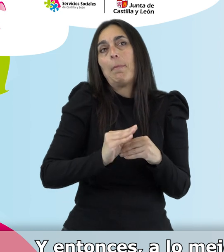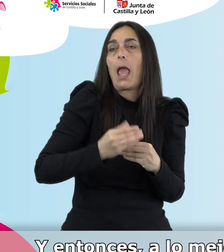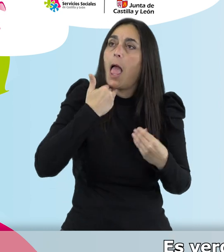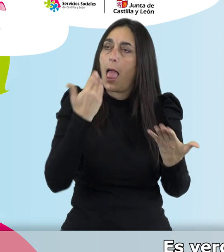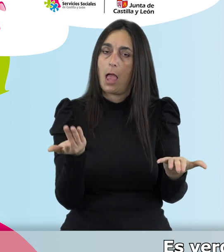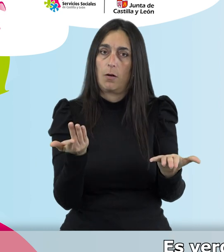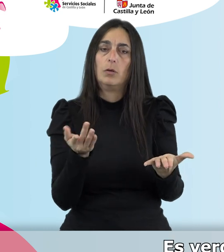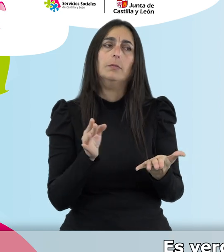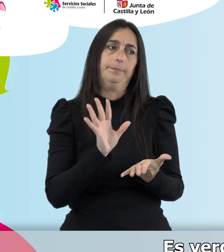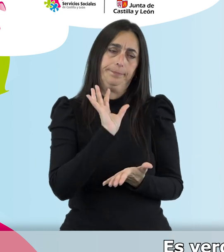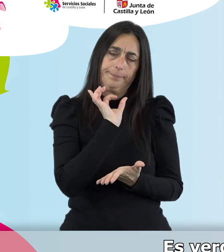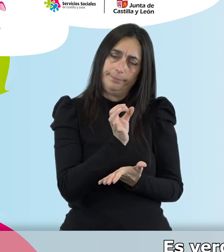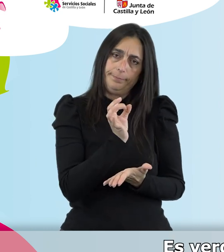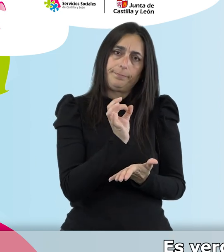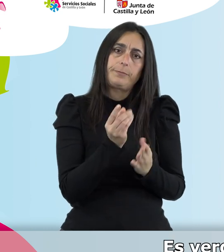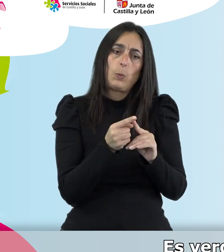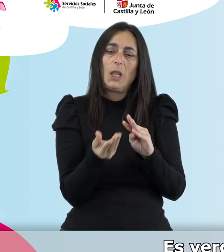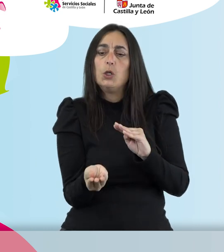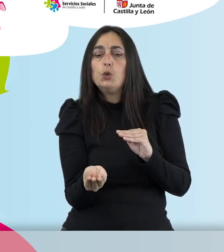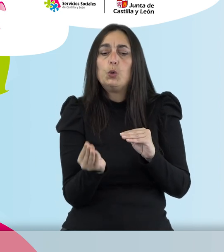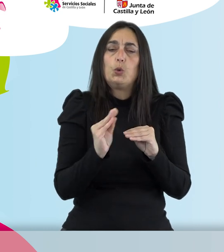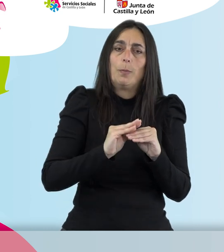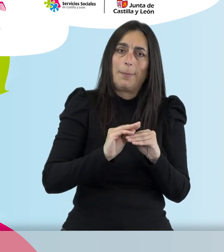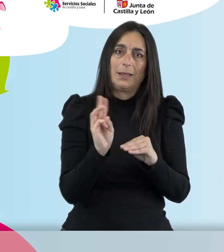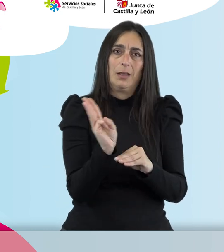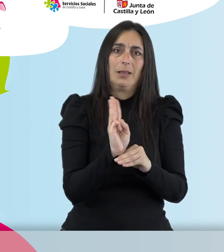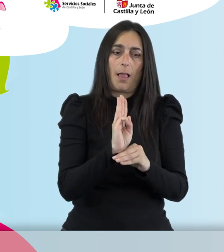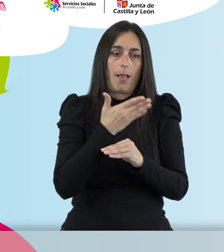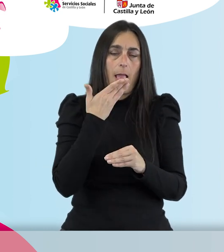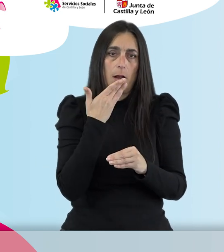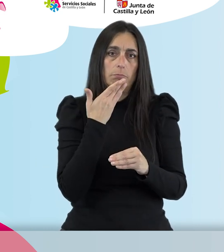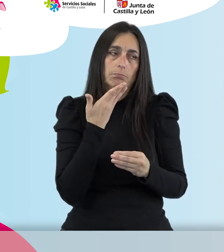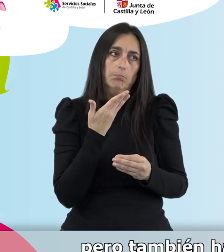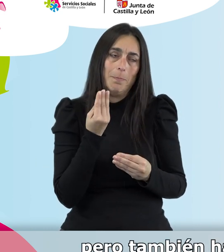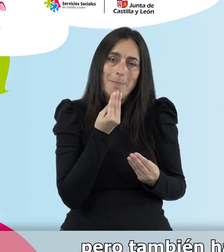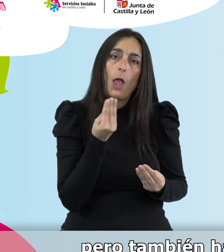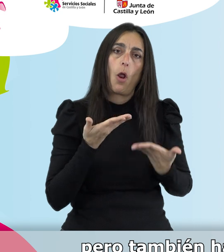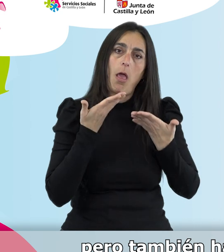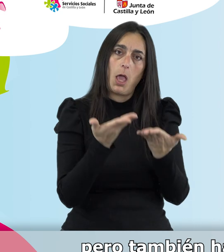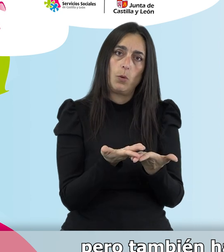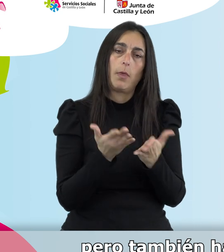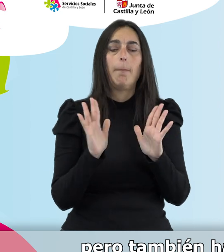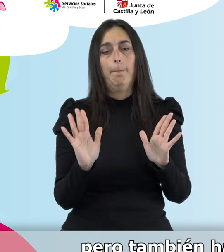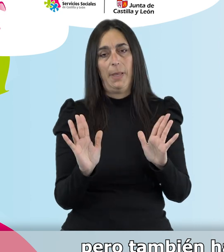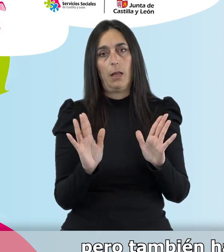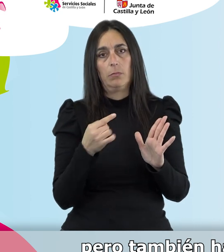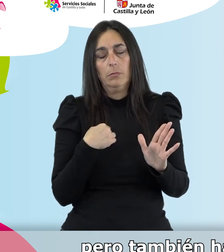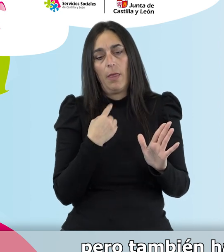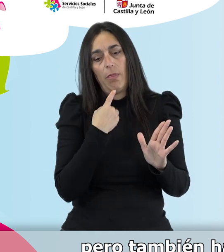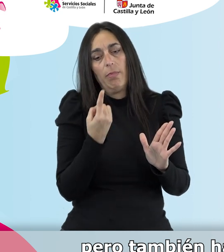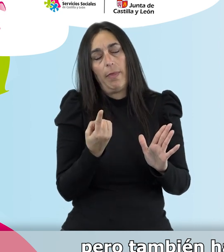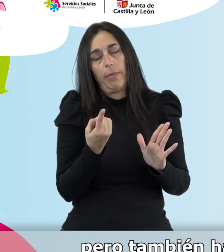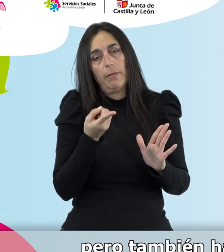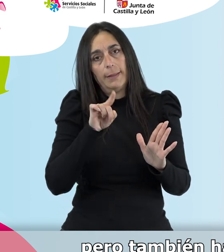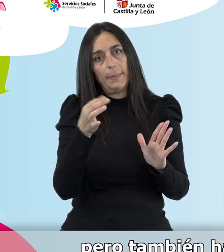suplemento. Es verdad que los suplementos calóricos y proteicos ayudan a mejorar, pero no se puede, también hay que